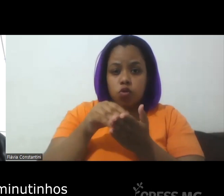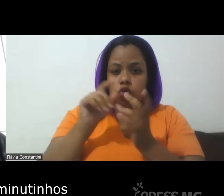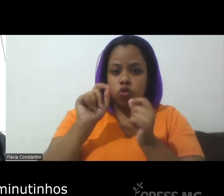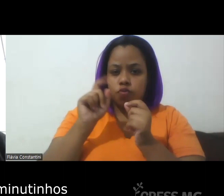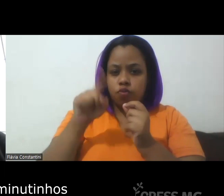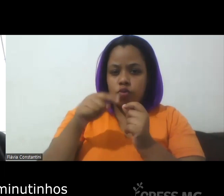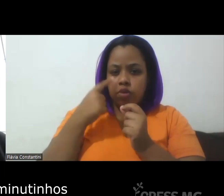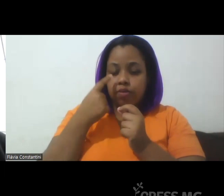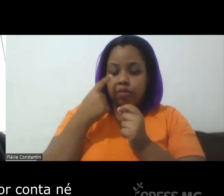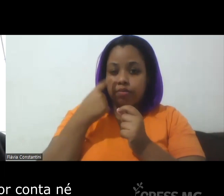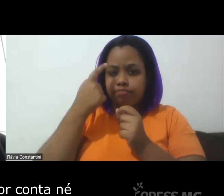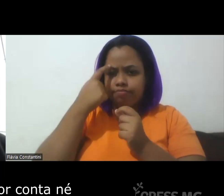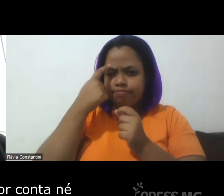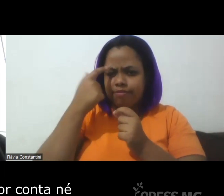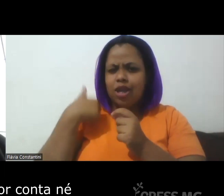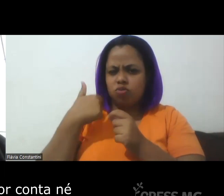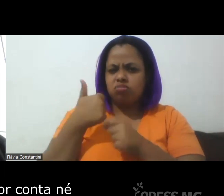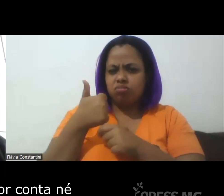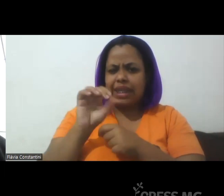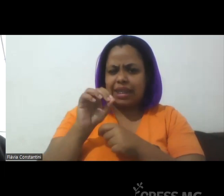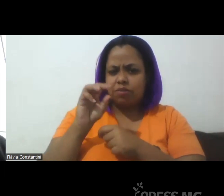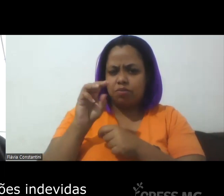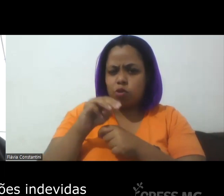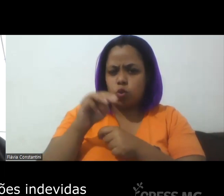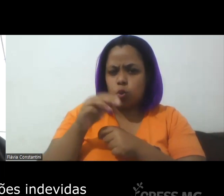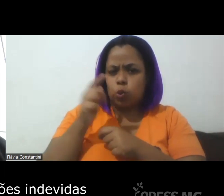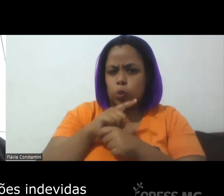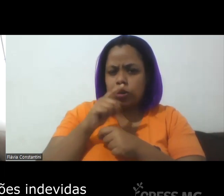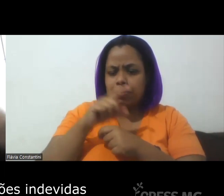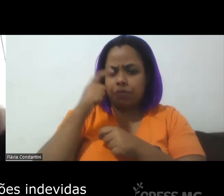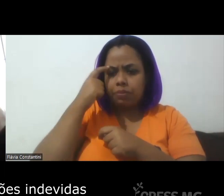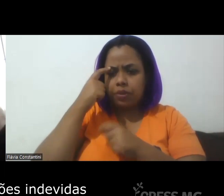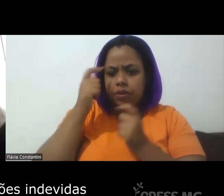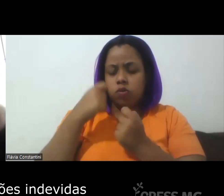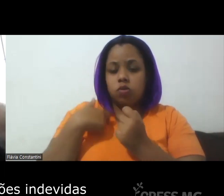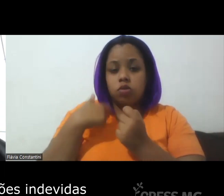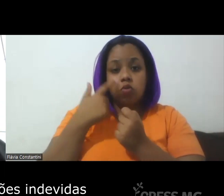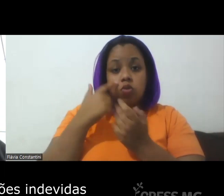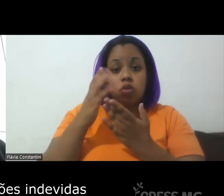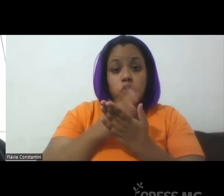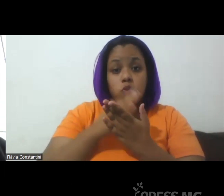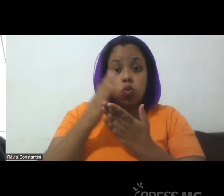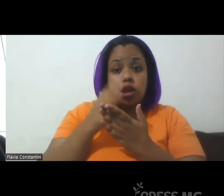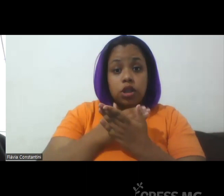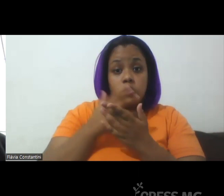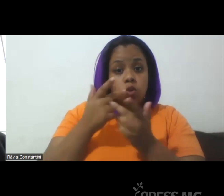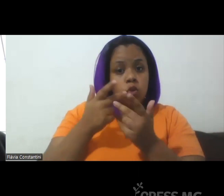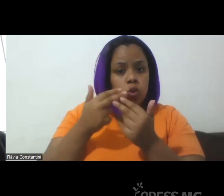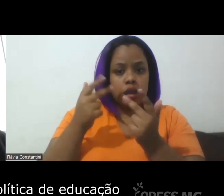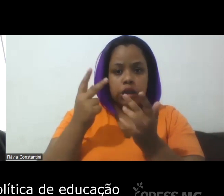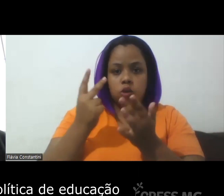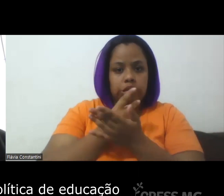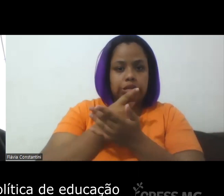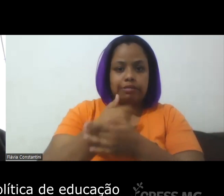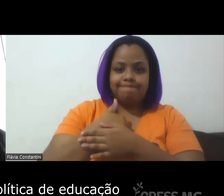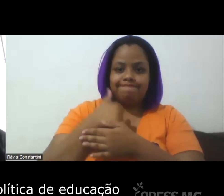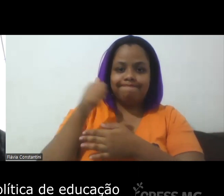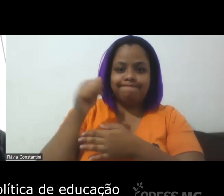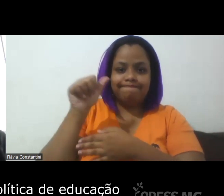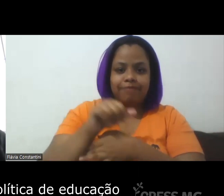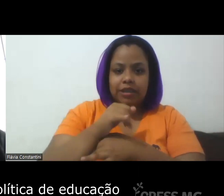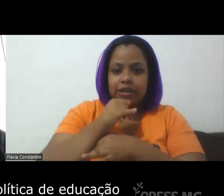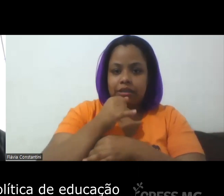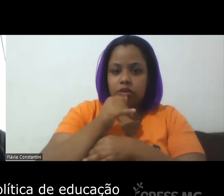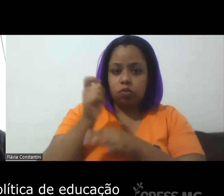cálculo que não tem dez minutinhos mas tá por conta né das requisições indevidas né no caso da